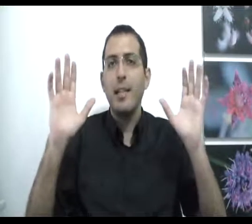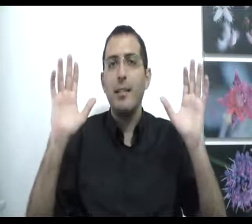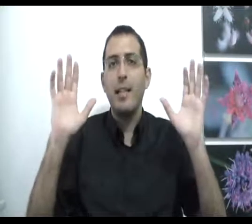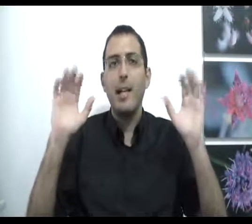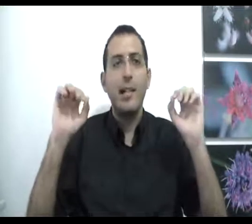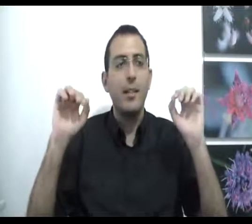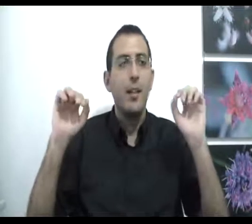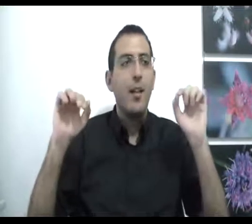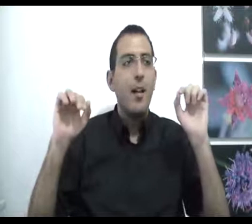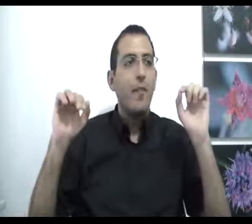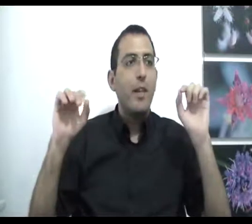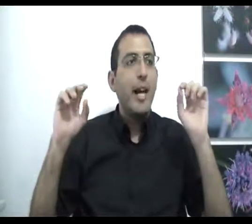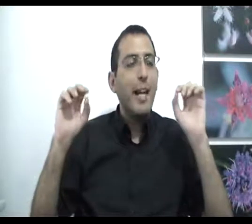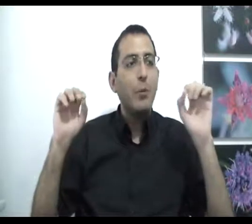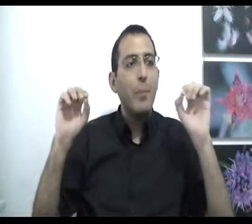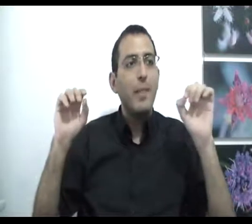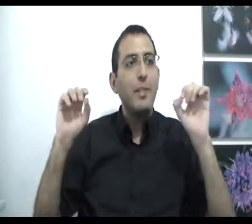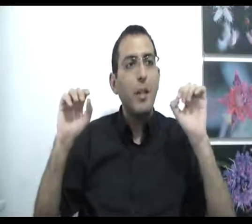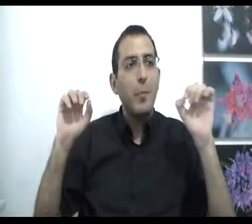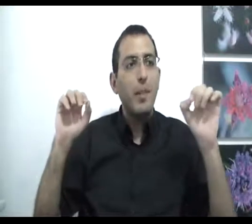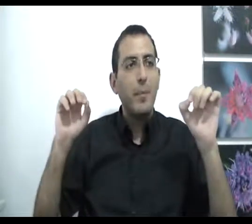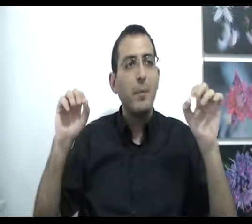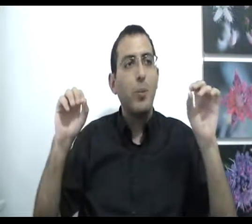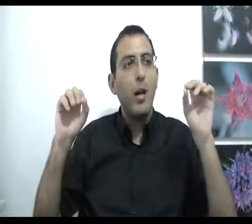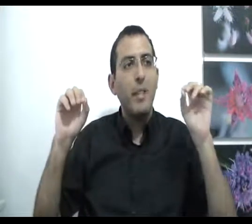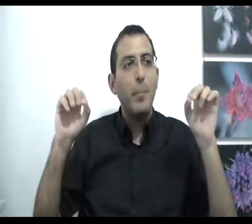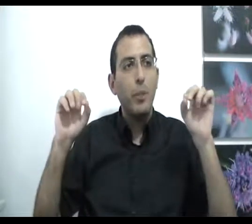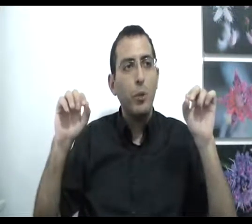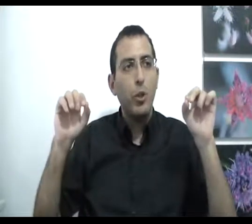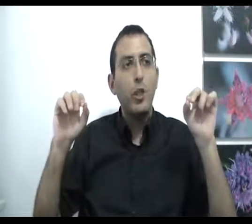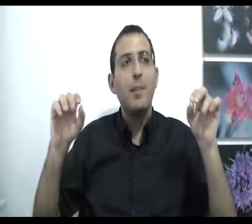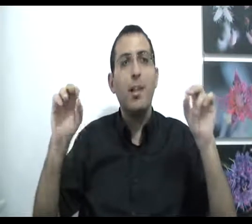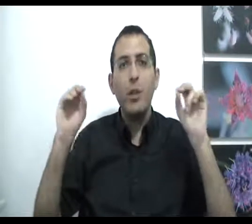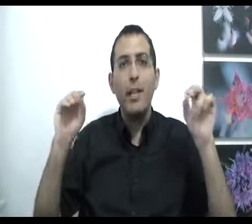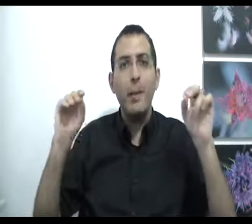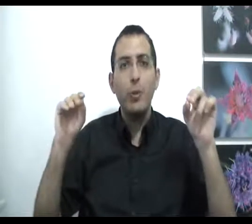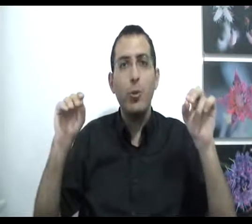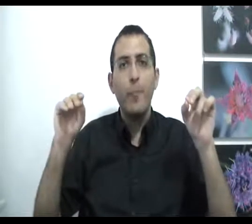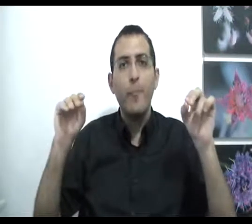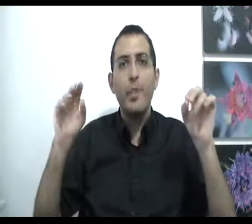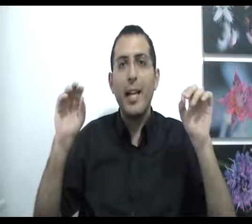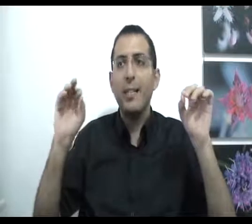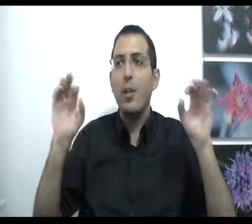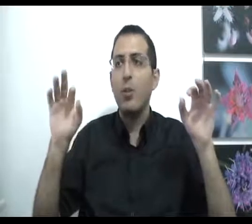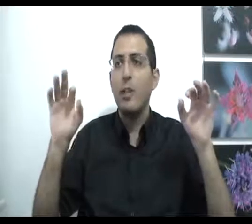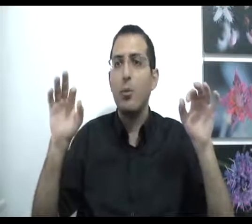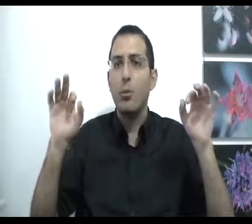העניין והעניין הוא שבן אדם צריך להיות אמיתי עם עצמו אמיתי פירושו שאם אתה לא יודע משהו תגיד אני לא יודע אותו